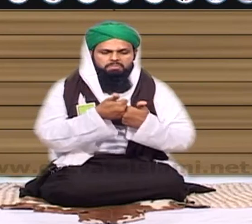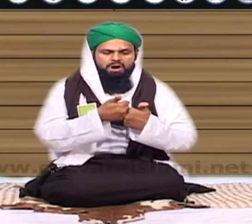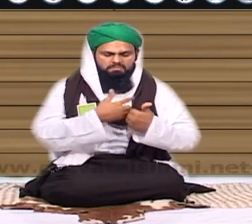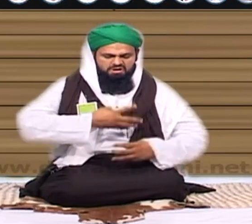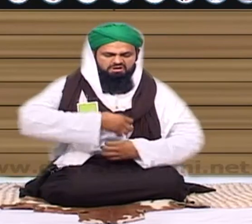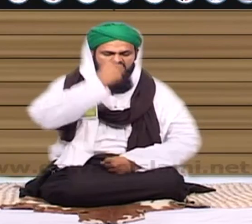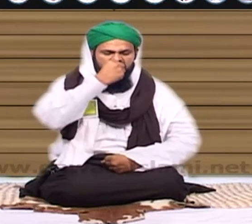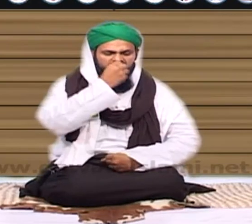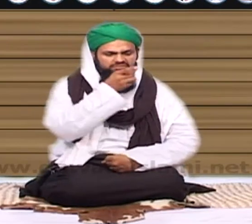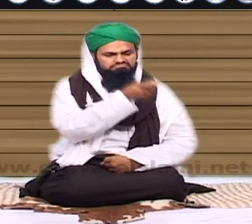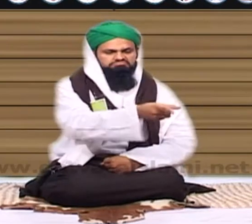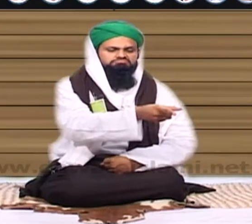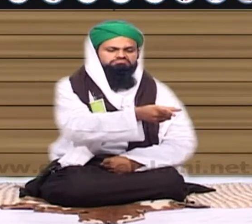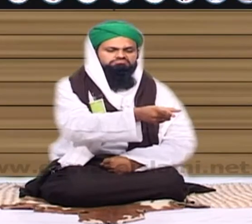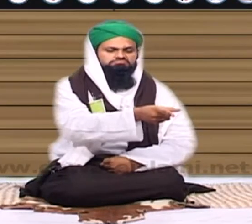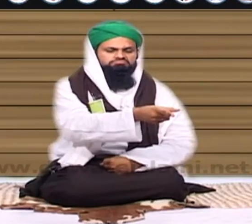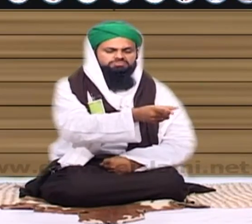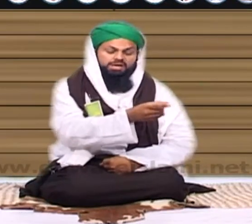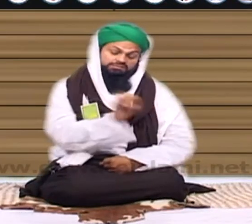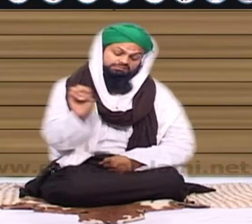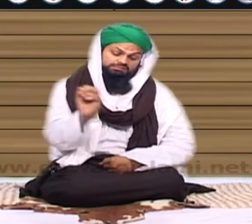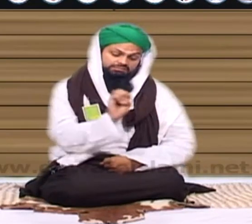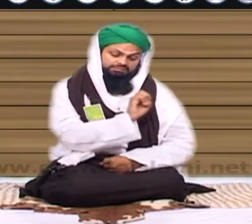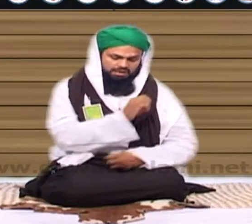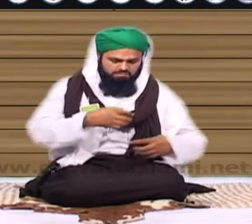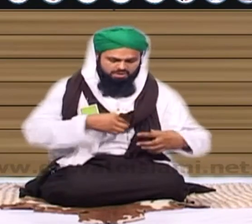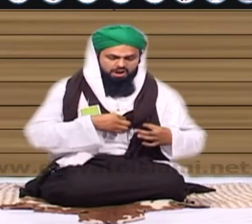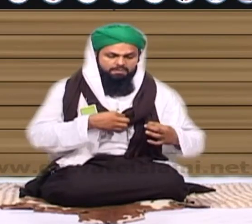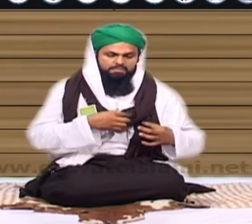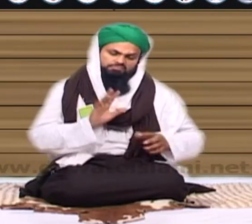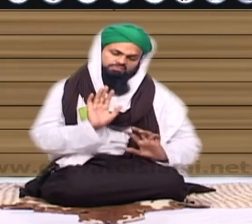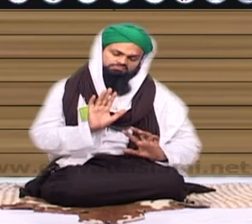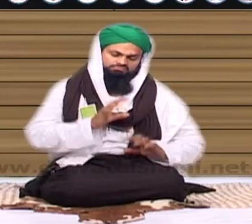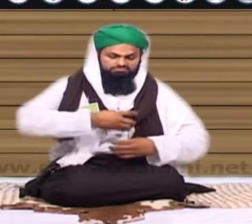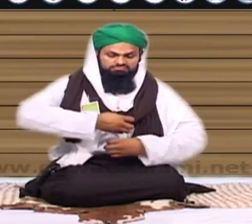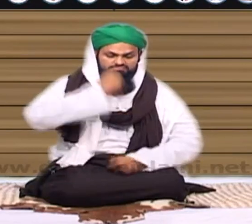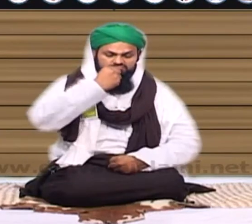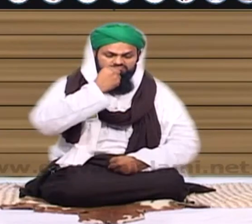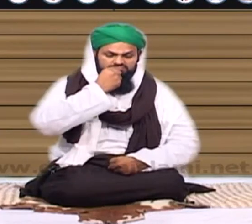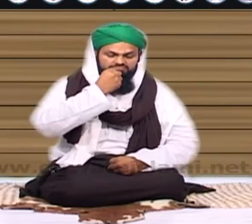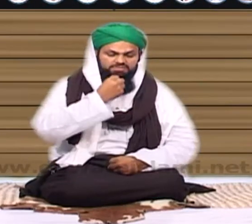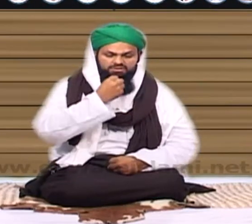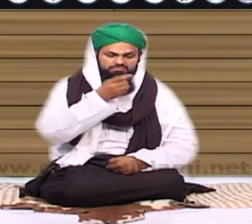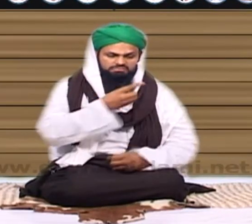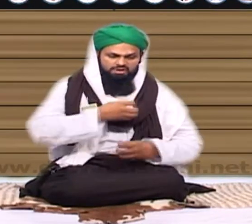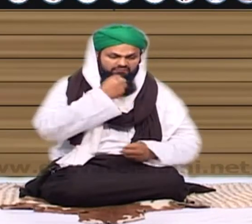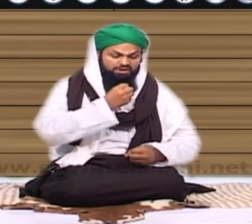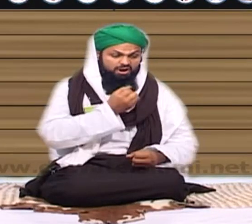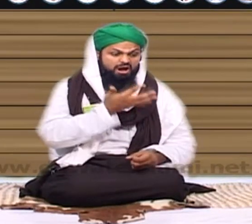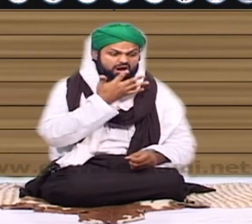دیا جاتا ہے دے آئے نہیں وہی کفن وہی کپڑا ایک اکنی بھی زیادہ سیمت کا کپڑا